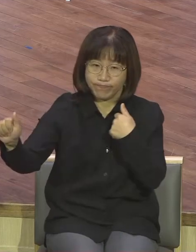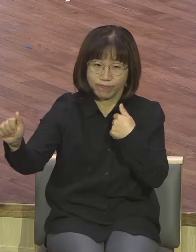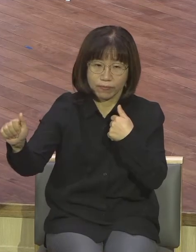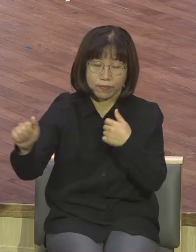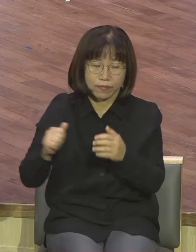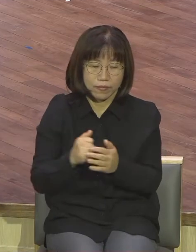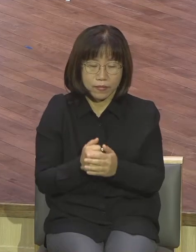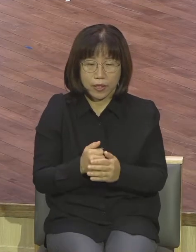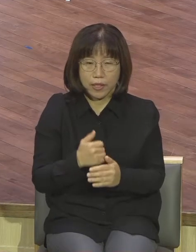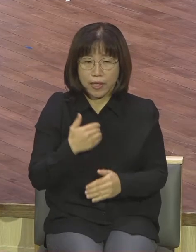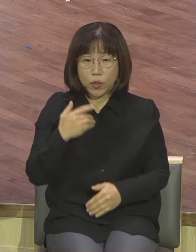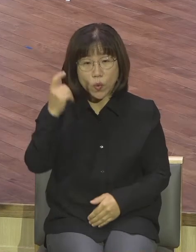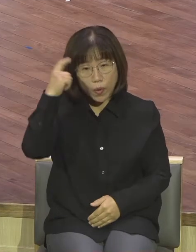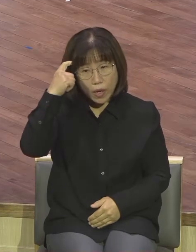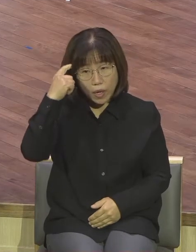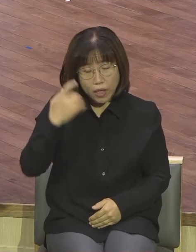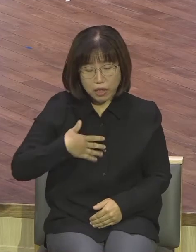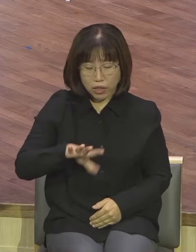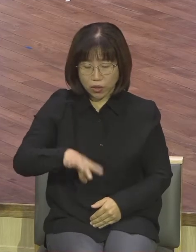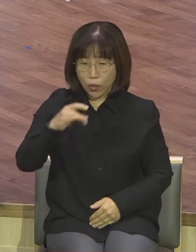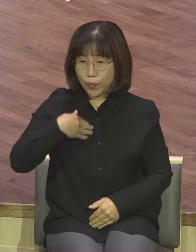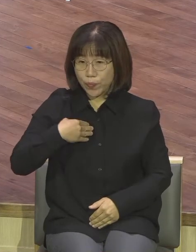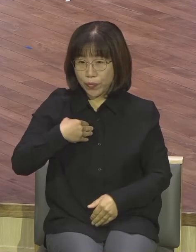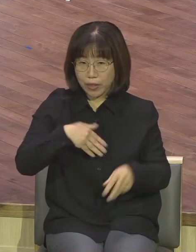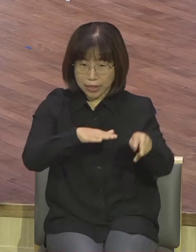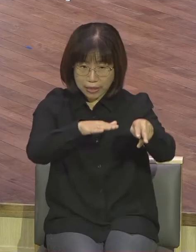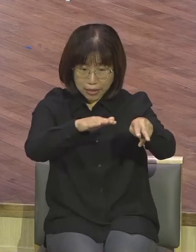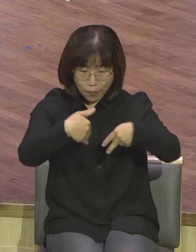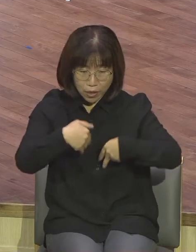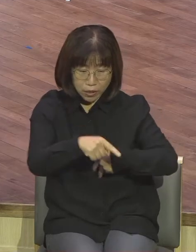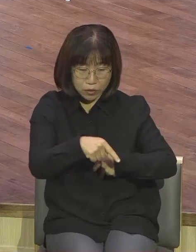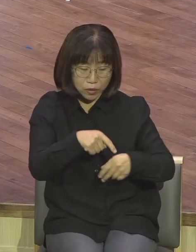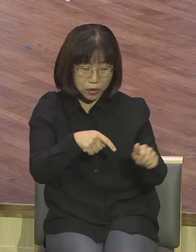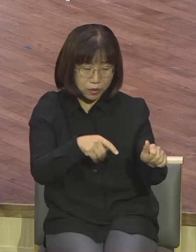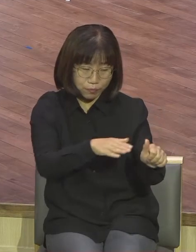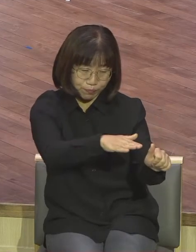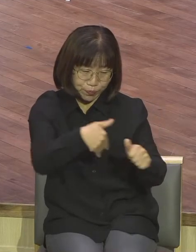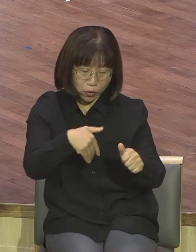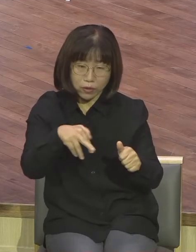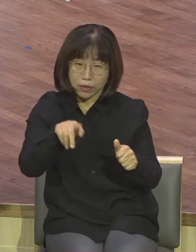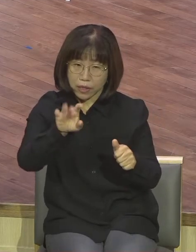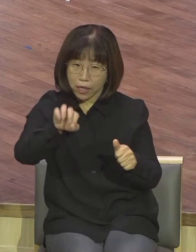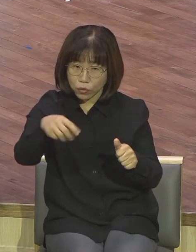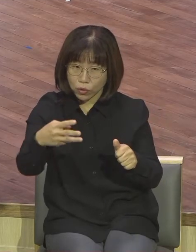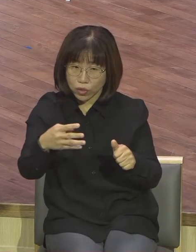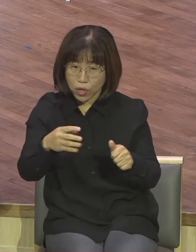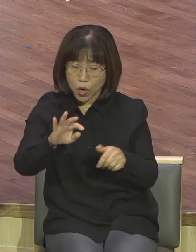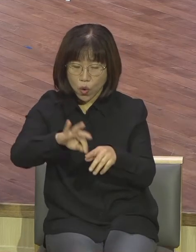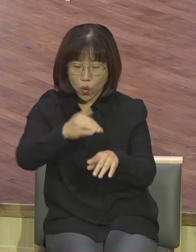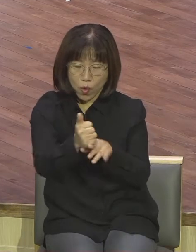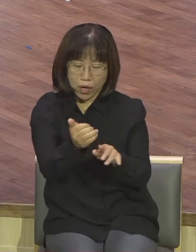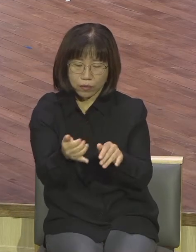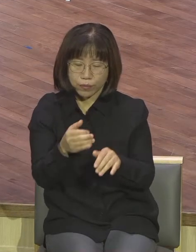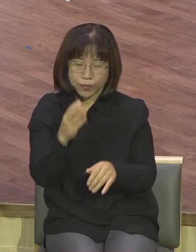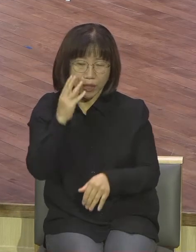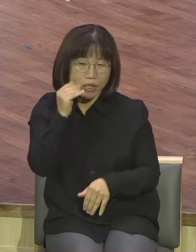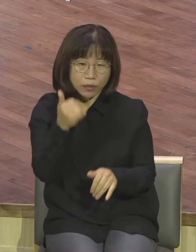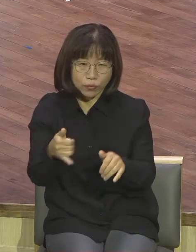기름을 받아서 왕이 된 이 사울이 하나님을 떠나서 자기 소견대로 자기